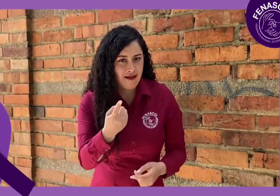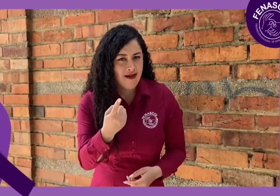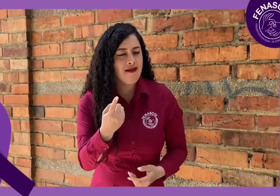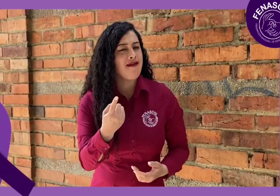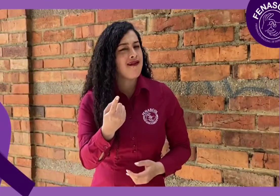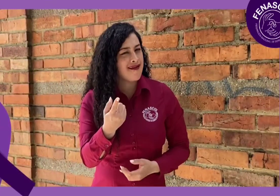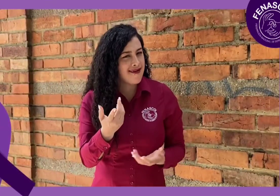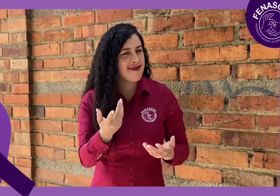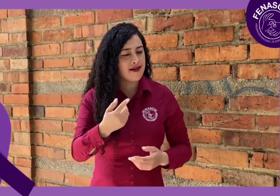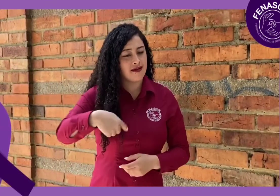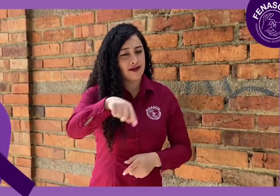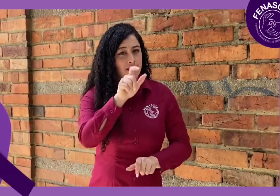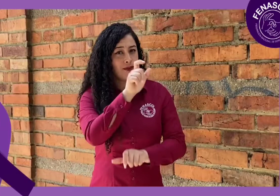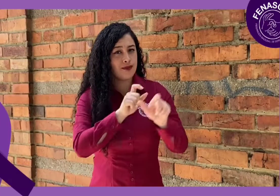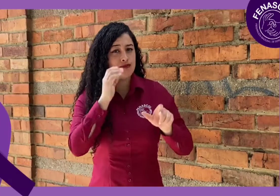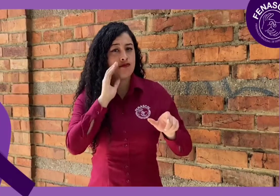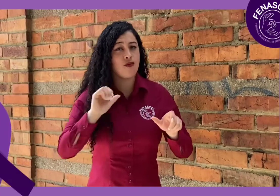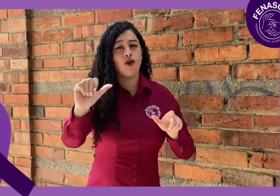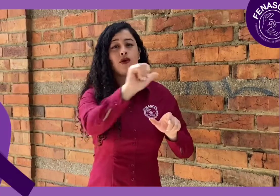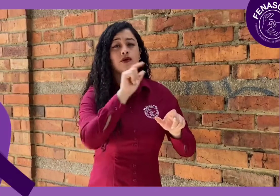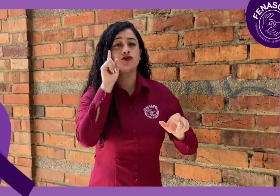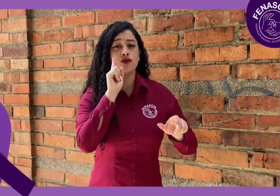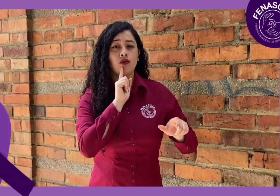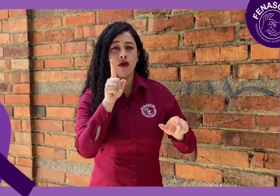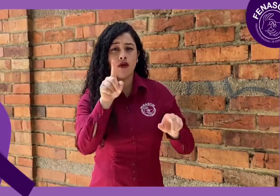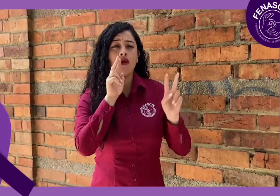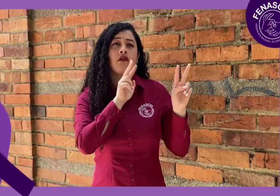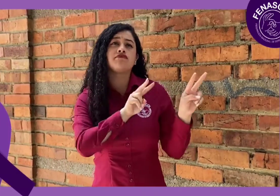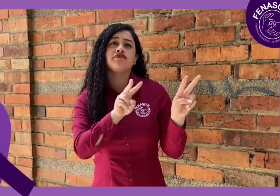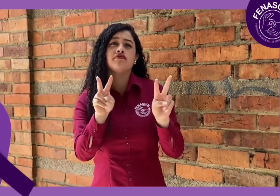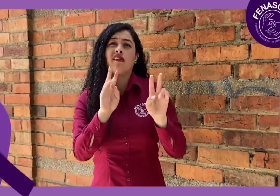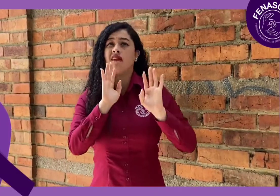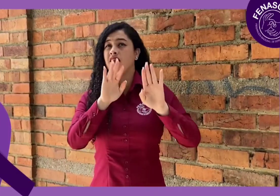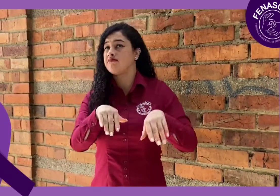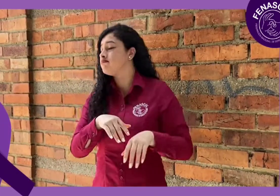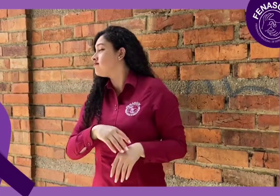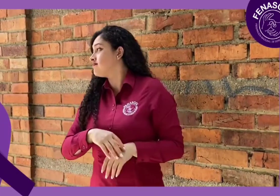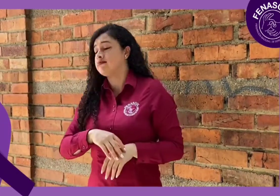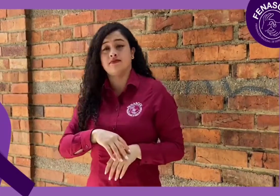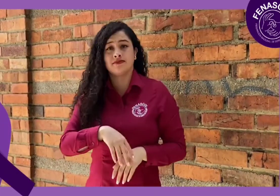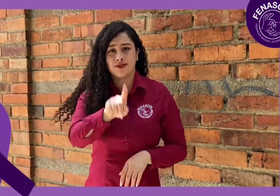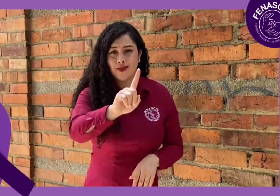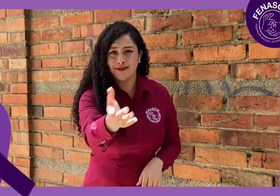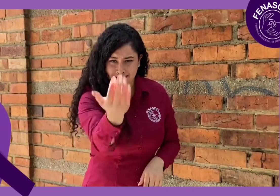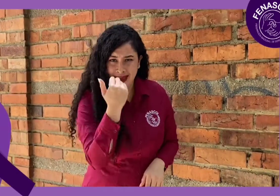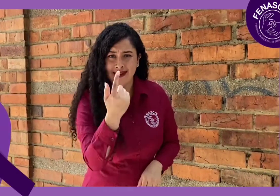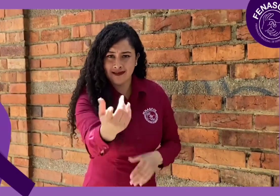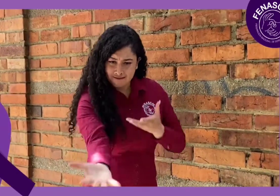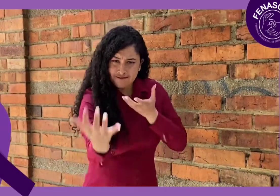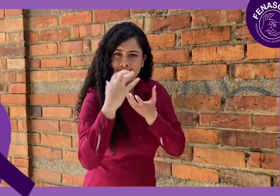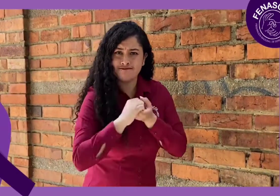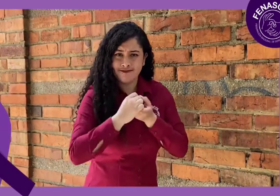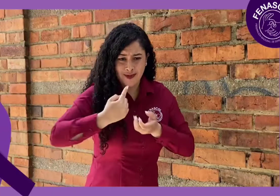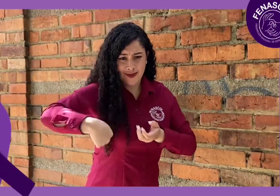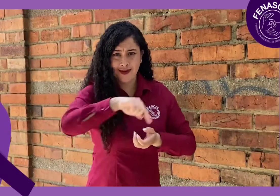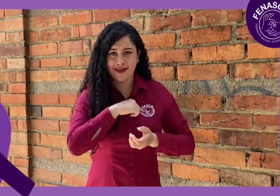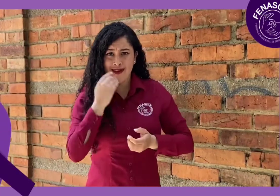Ahora que viste este video, no ignores el mensaje, así como yo, tu mujer sorda, puede